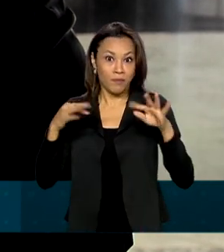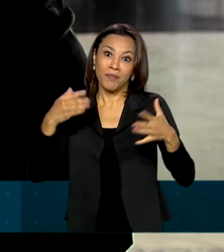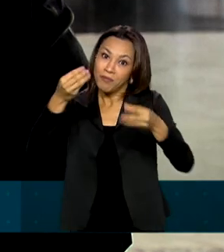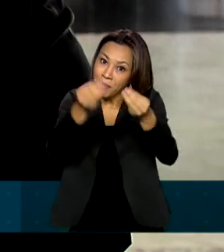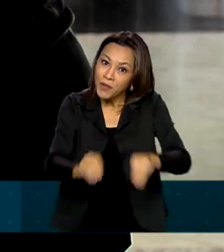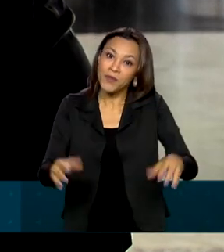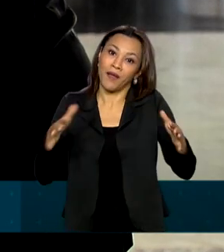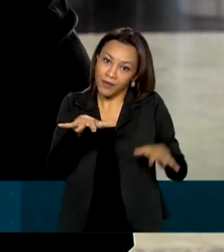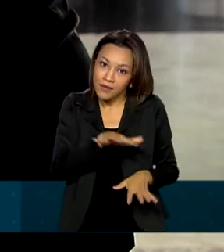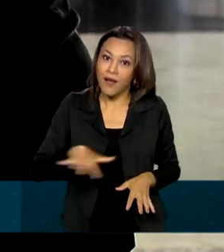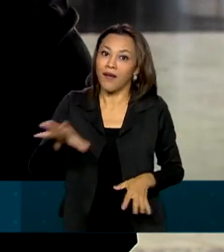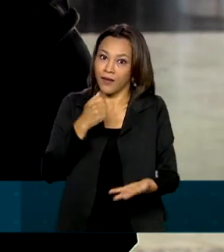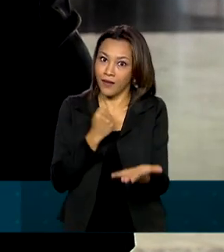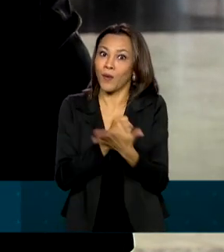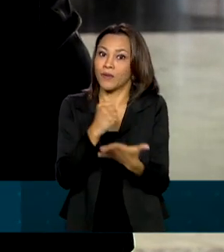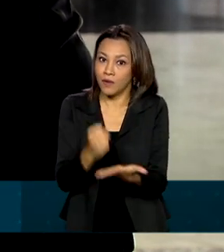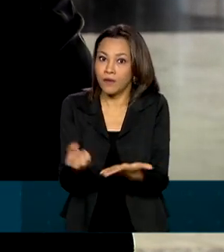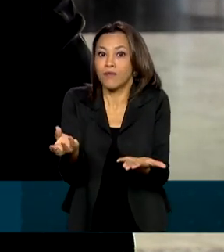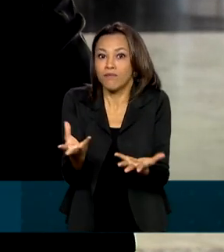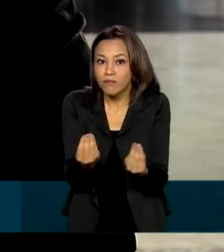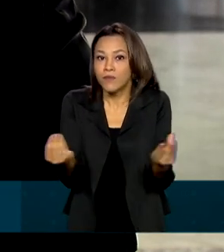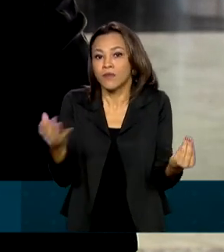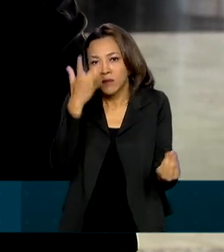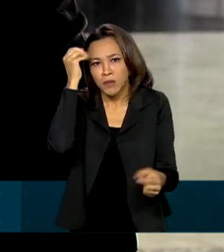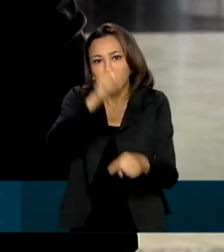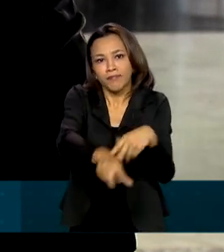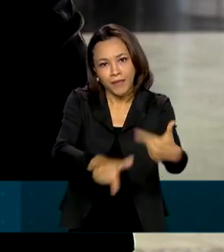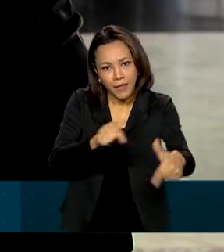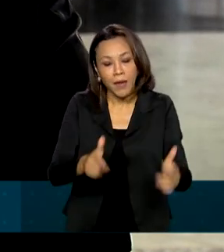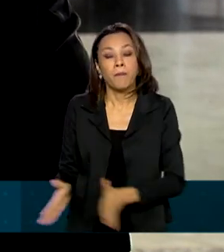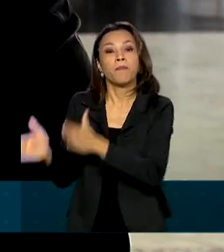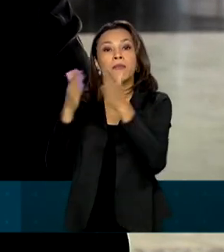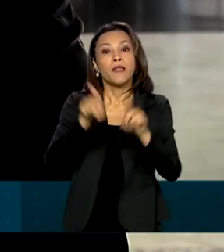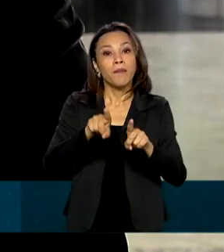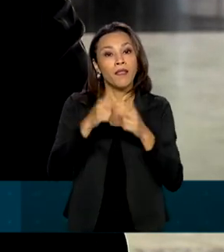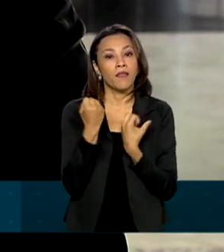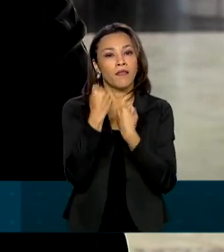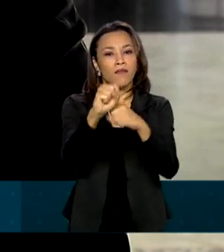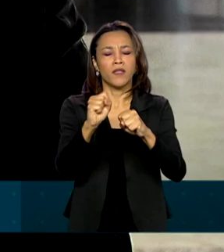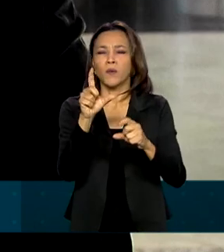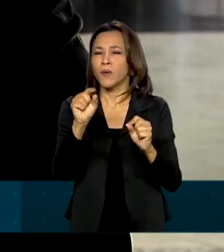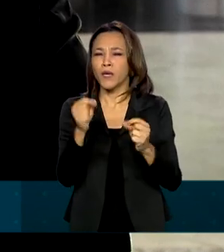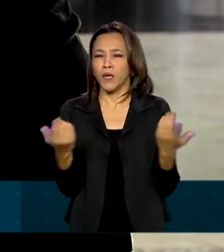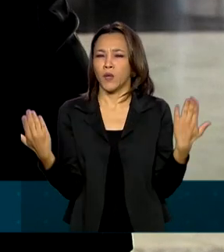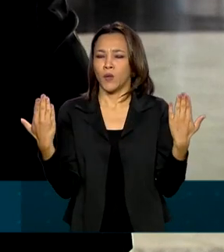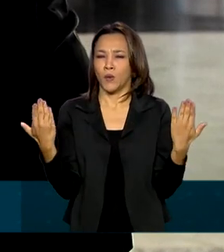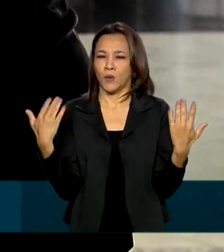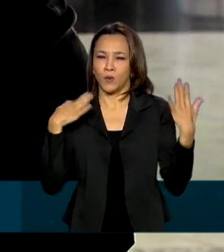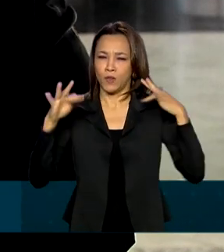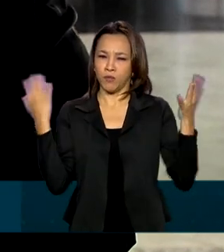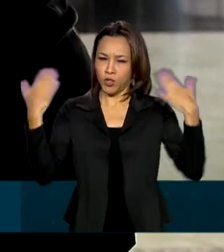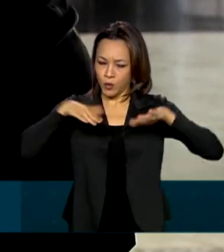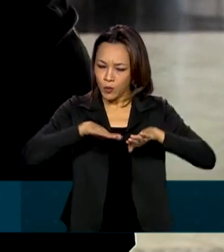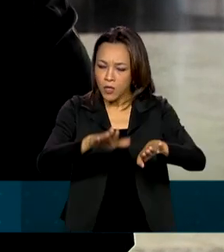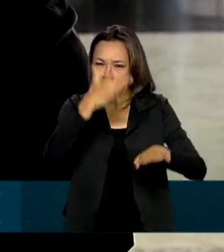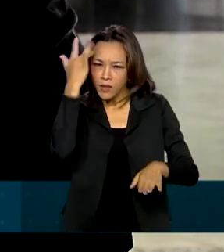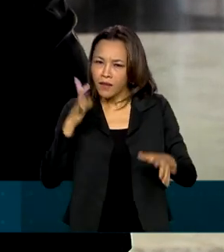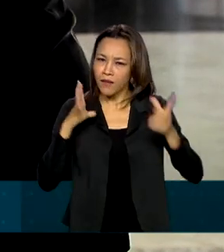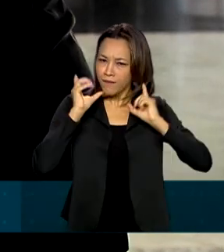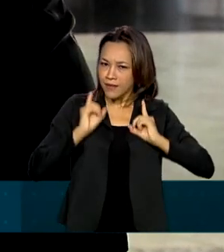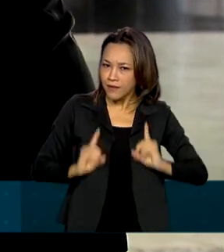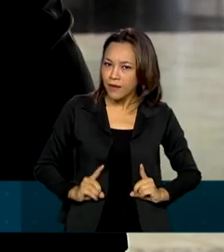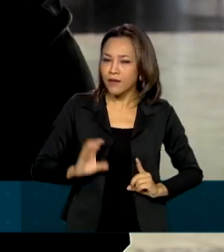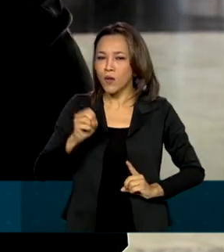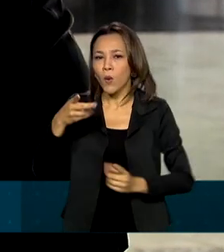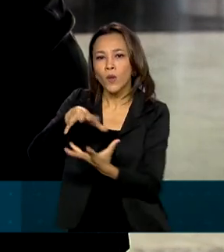emprega tanta gente no país. O novo ministro também defendeu o turismo de inclusão para que o visitante com alguma deficiência